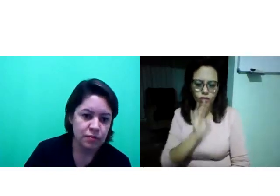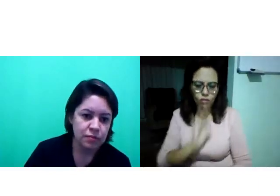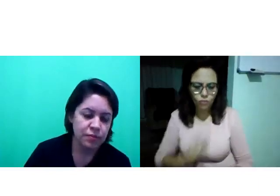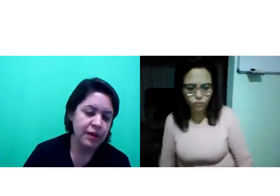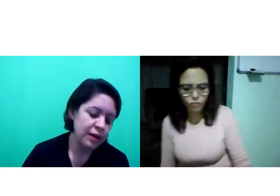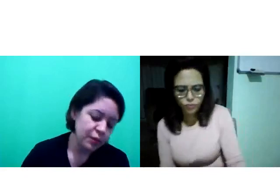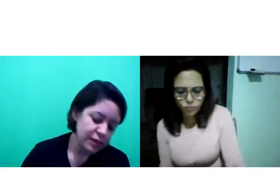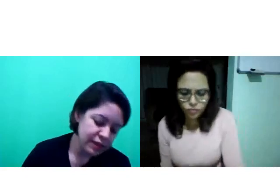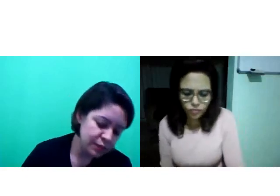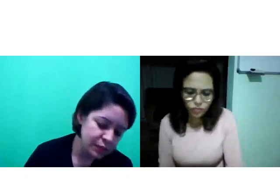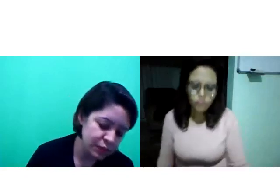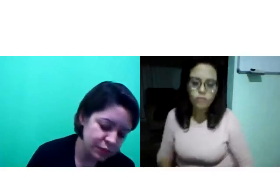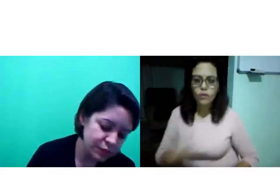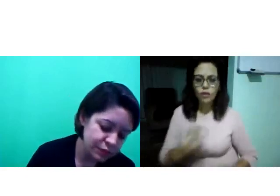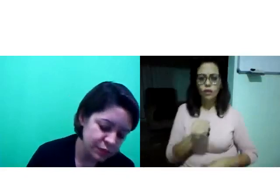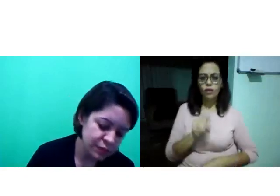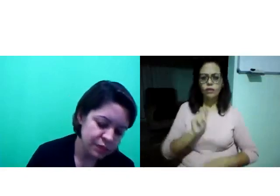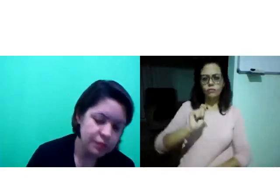Um exemplo.